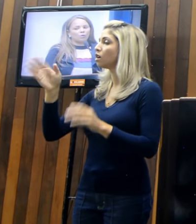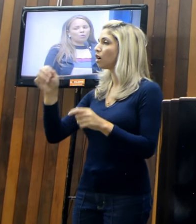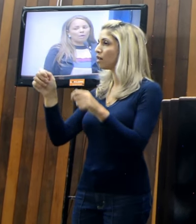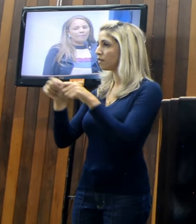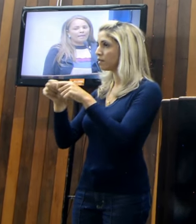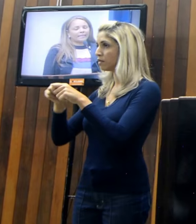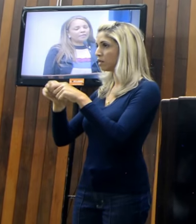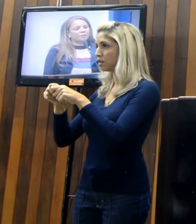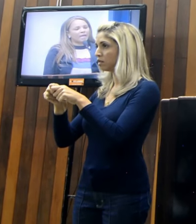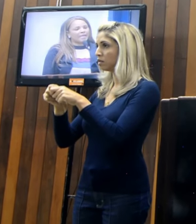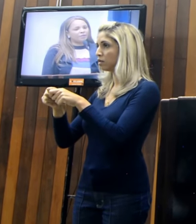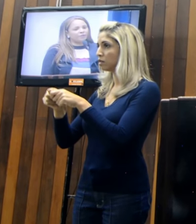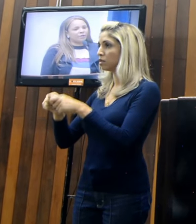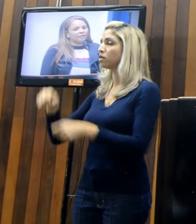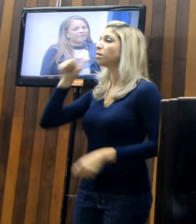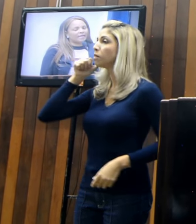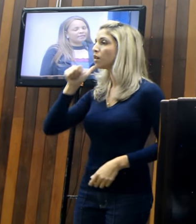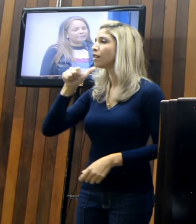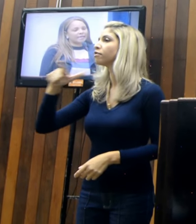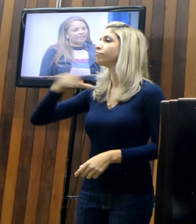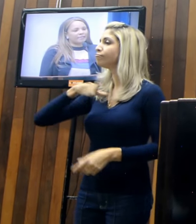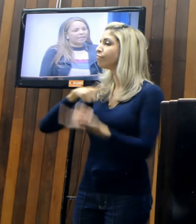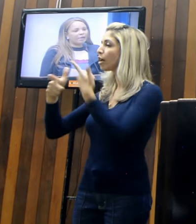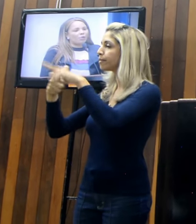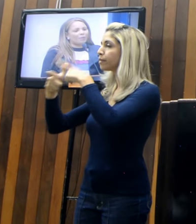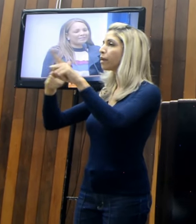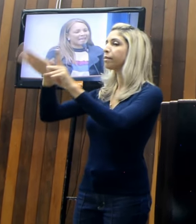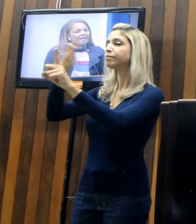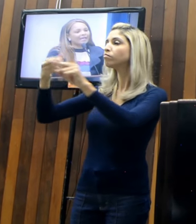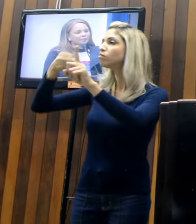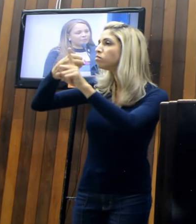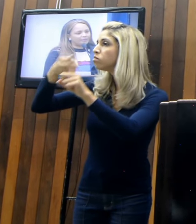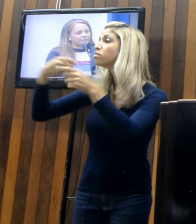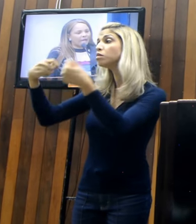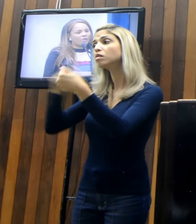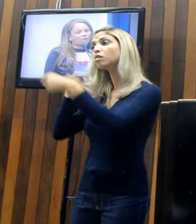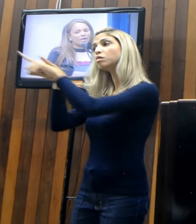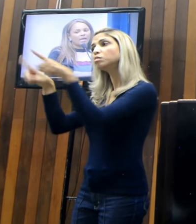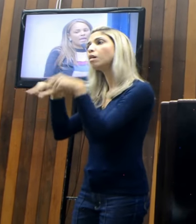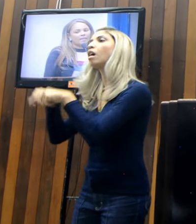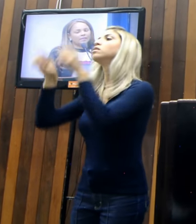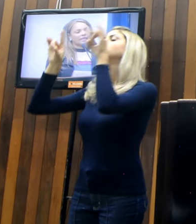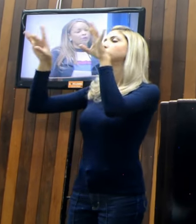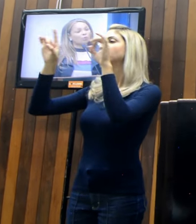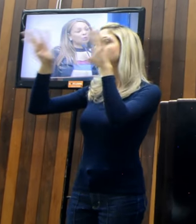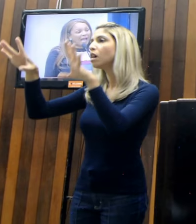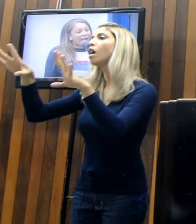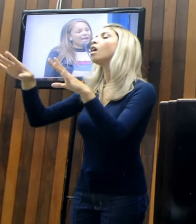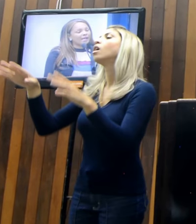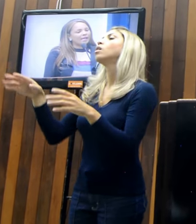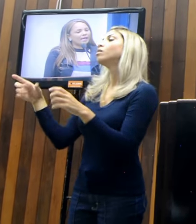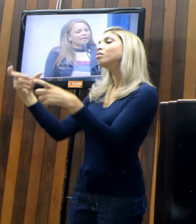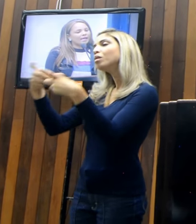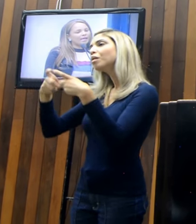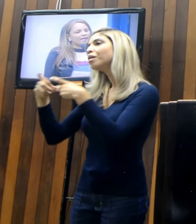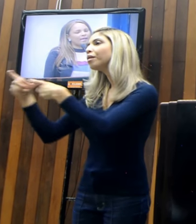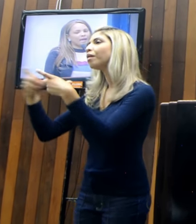para que as mulheres violentadas, elas tenham uma sala especial, elas tenham um lugar